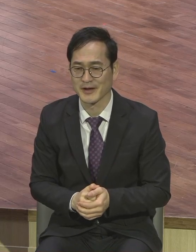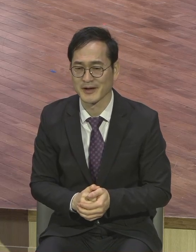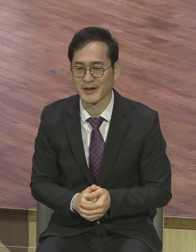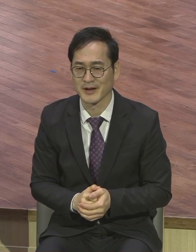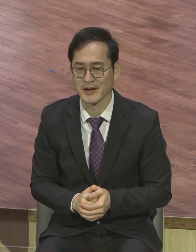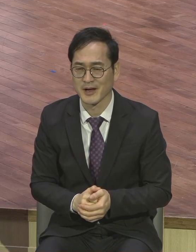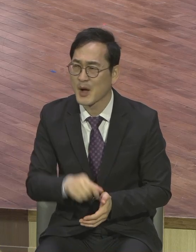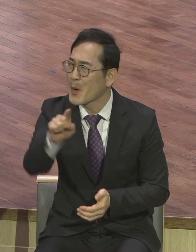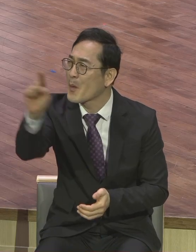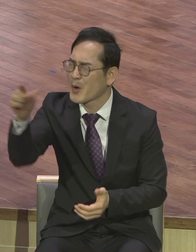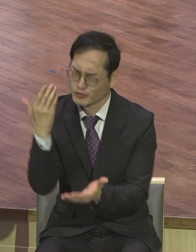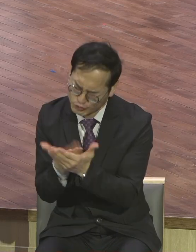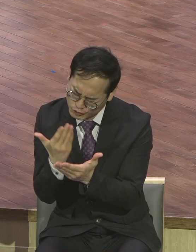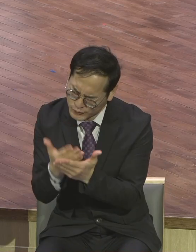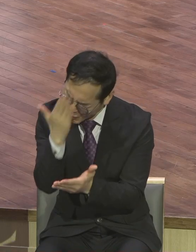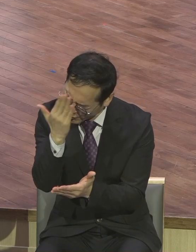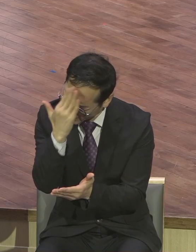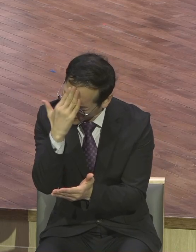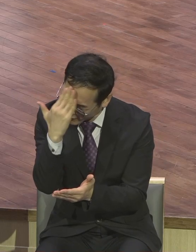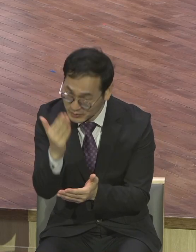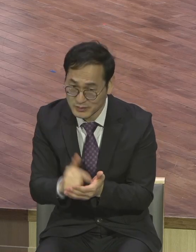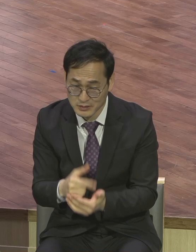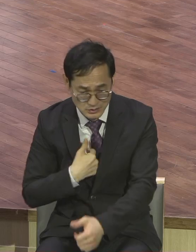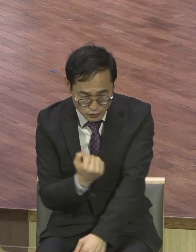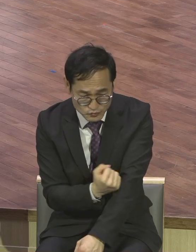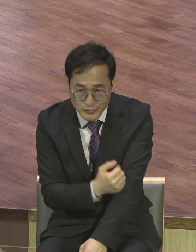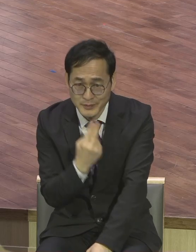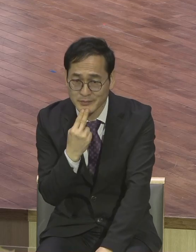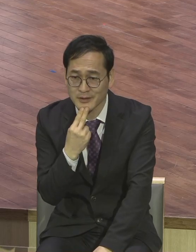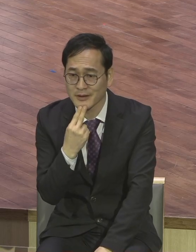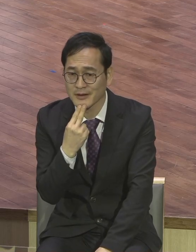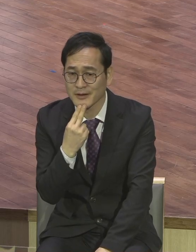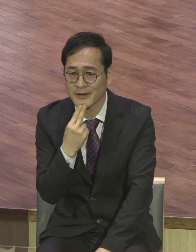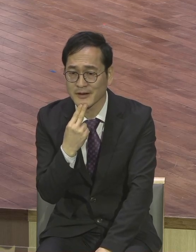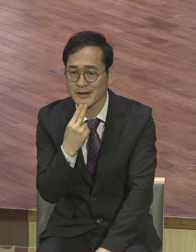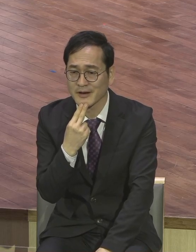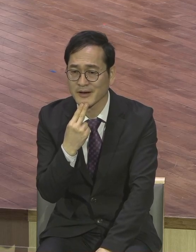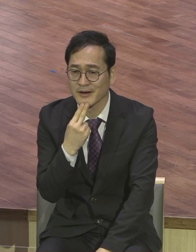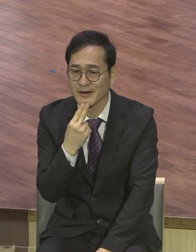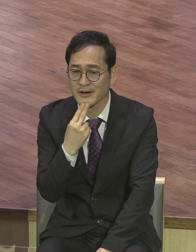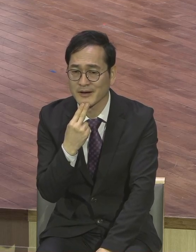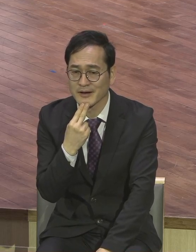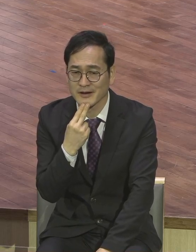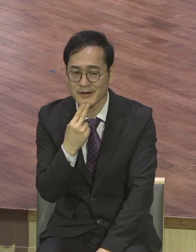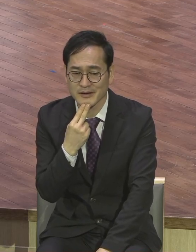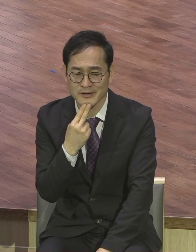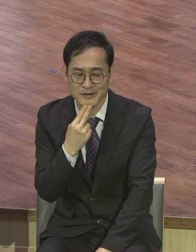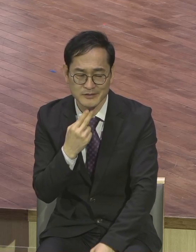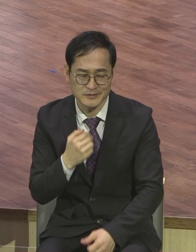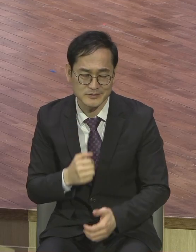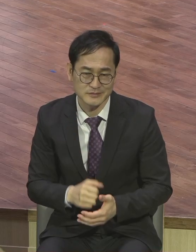신비주의 뭔가 말씀과 상관없이 자기가 뭔가 해서 뭔가 봤어 뭔가 느껴져 다 가짜입니다.